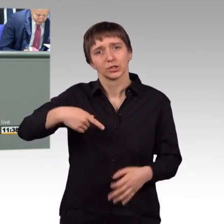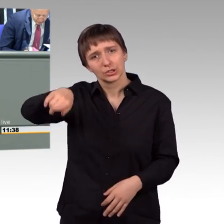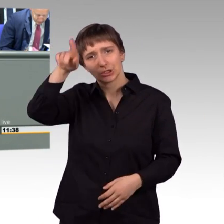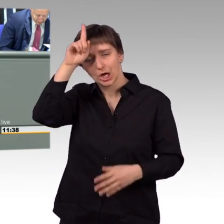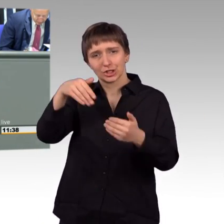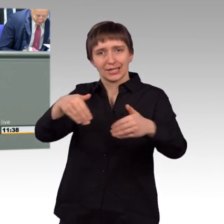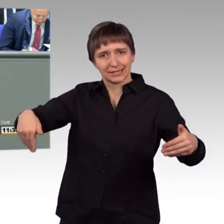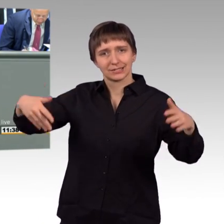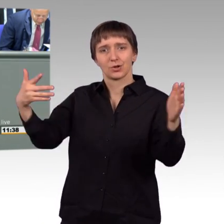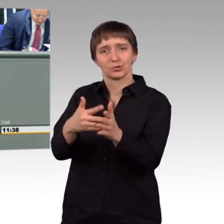her.